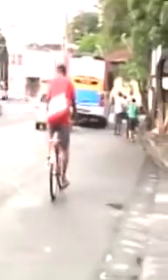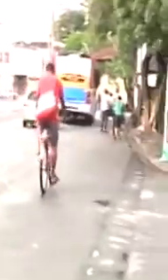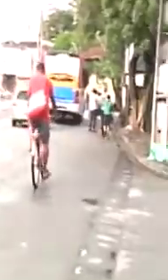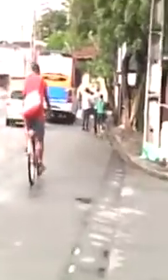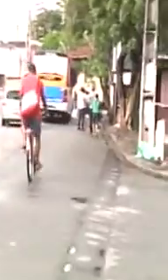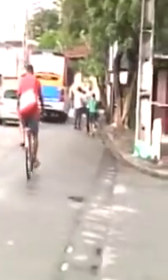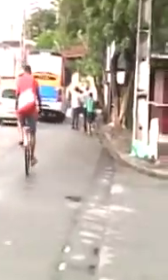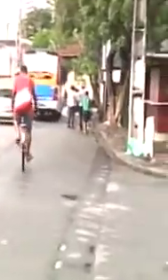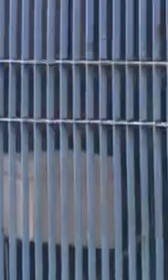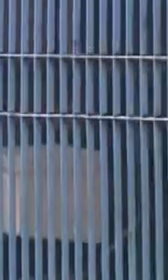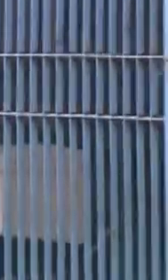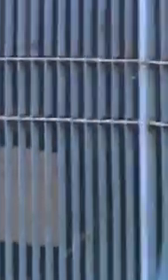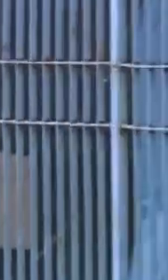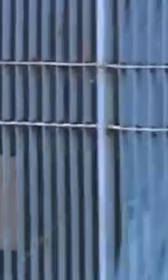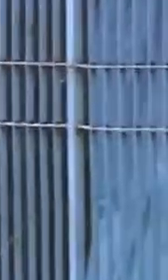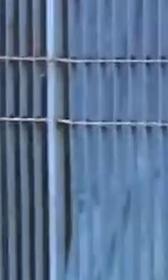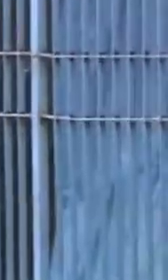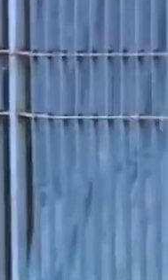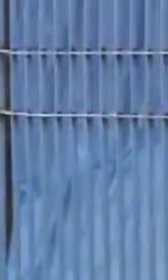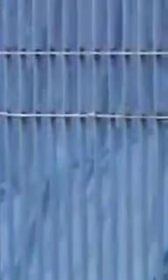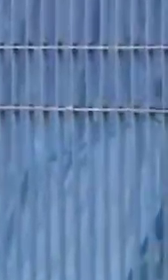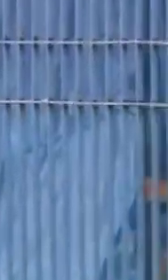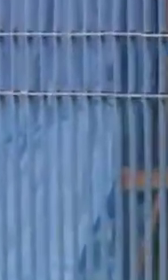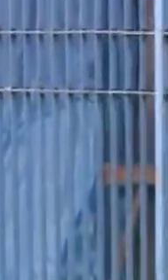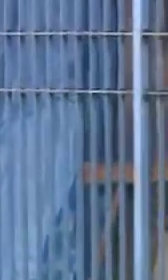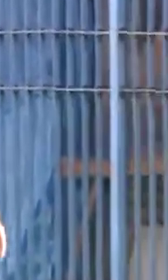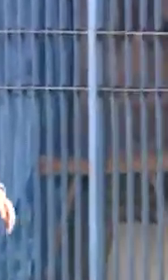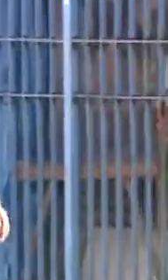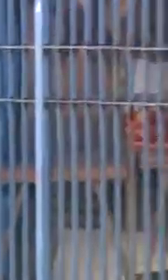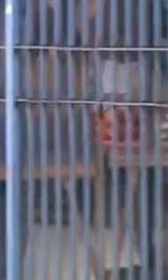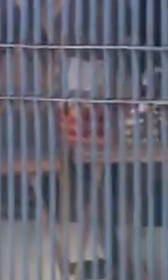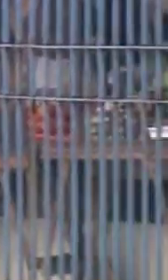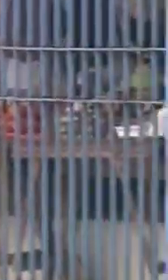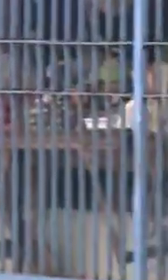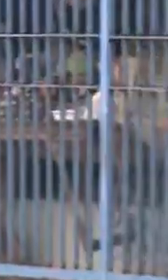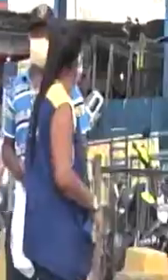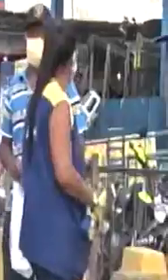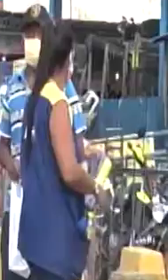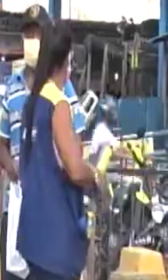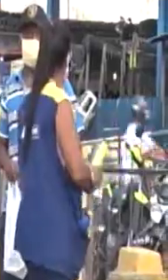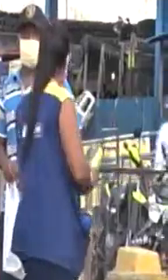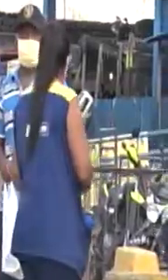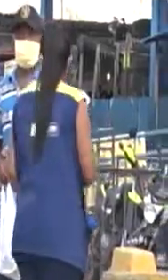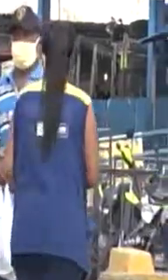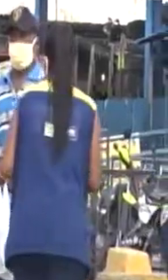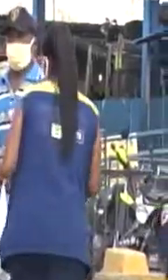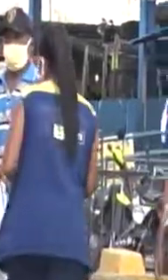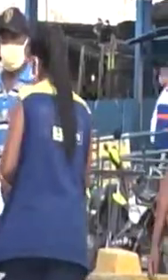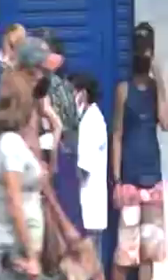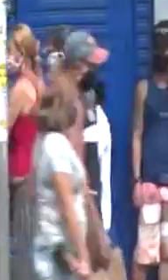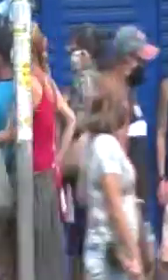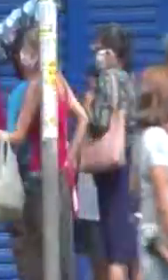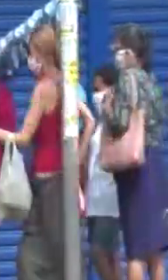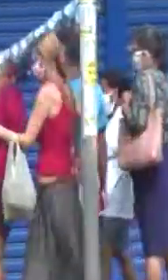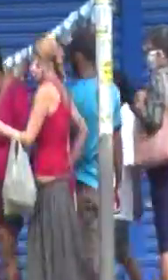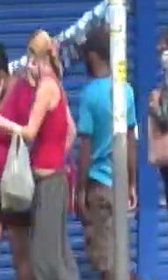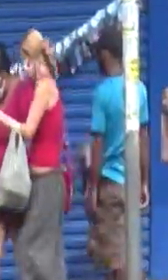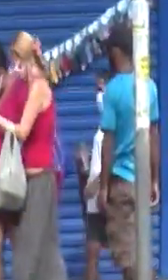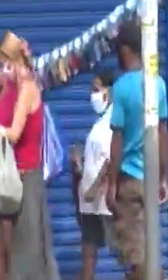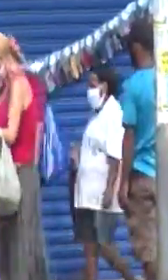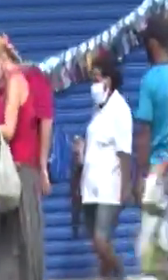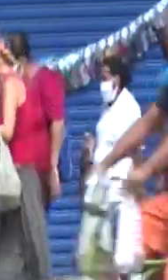seja, continuam para essas duas regiões as mesmas proibições e permissões que estão em vigor por enquanto. Em